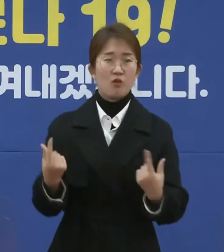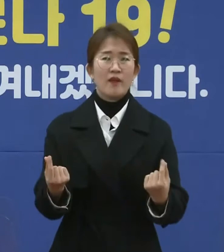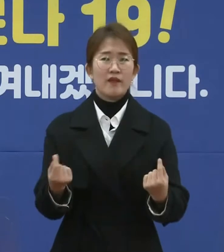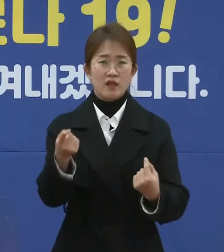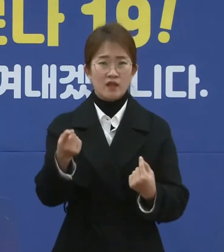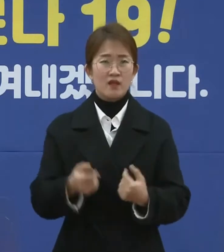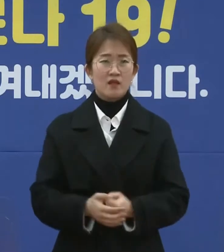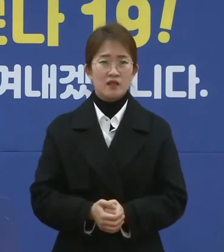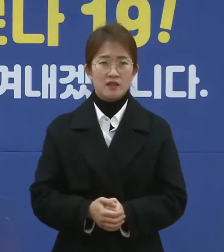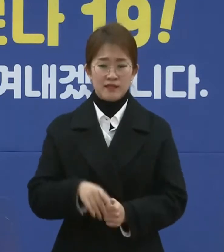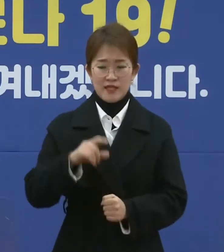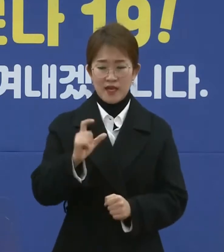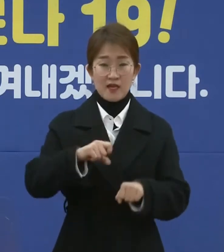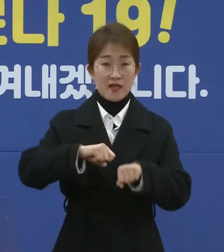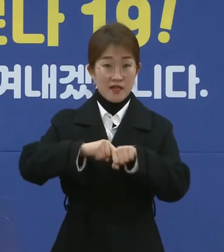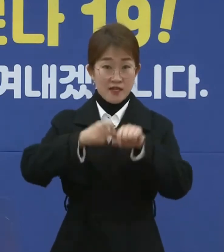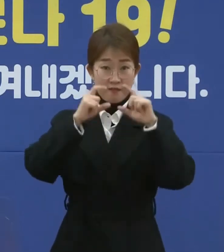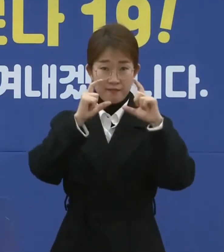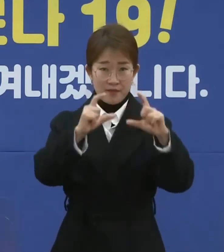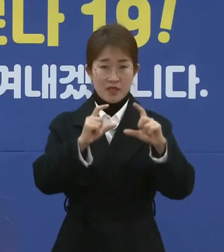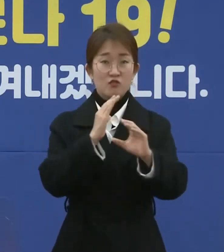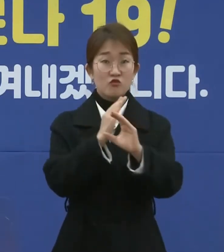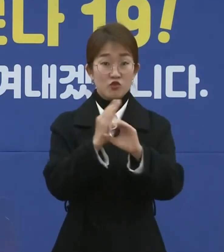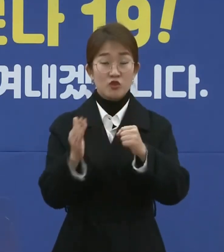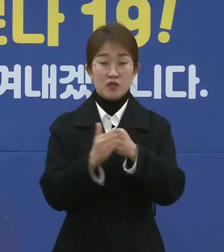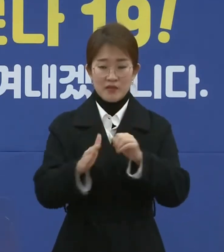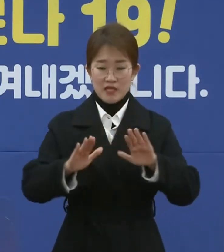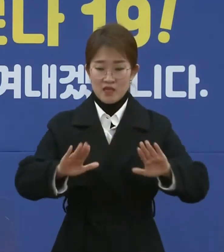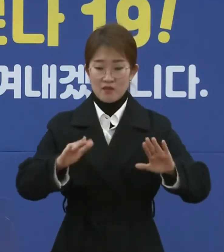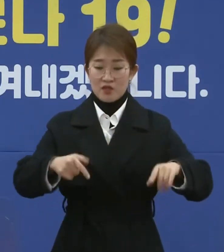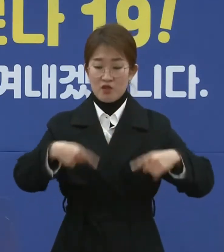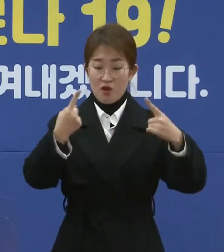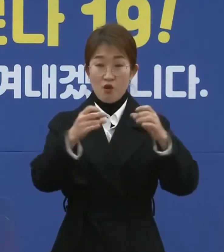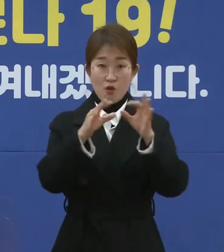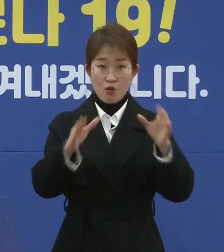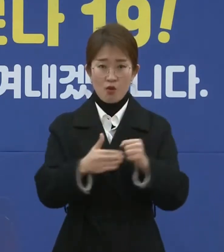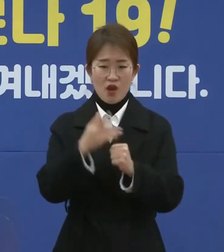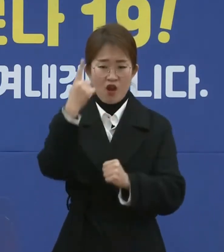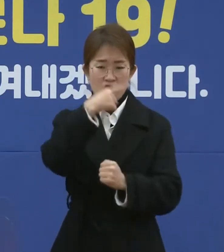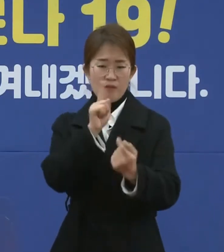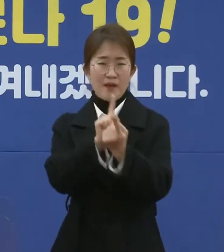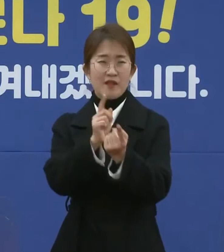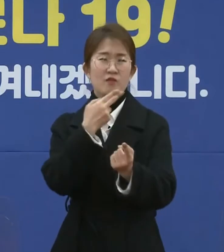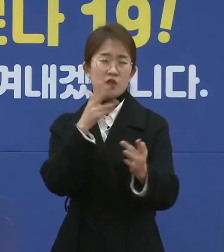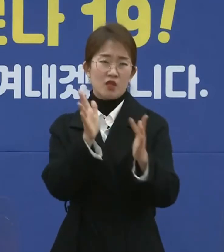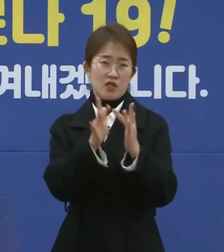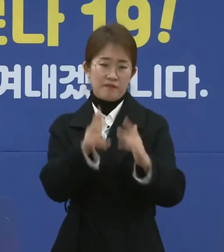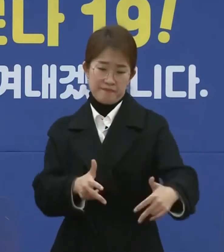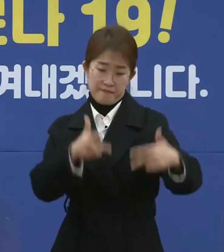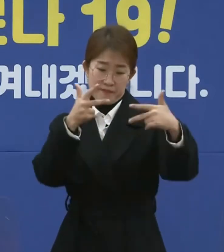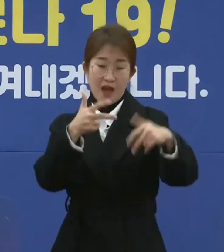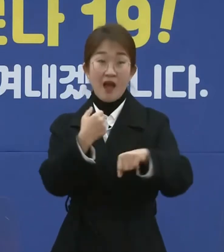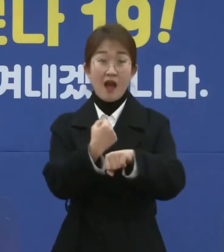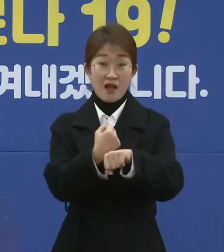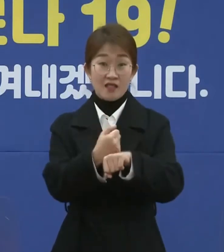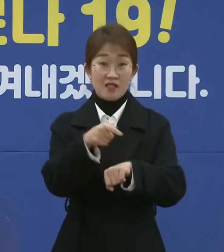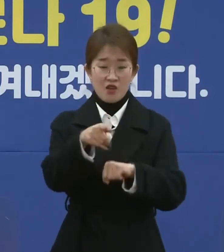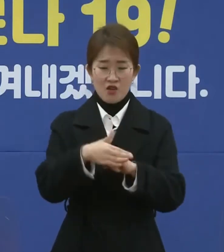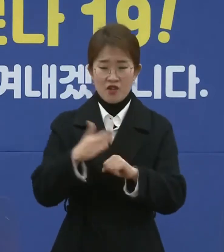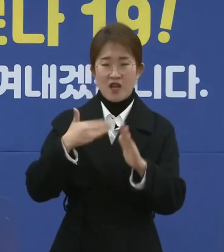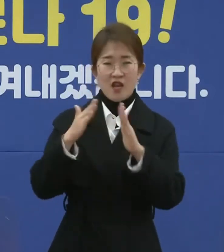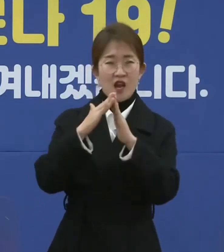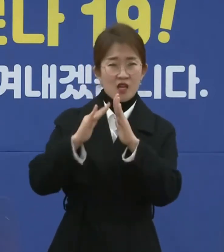강제적인 사항입니다. 이번 설에는 비대면으로 안부를 전하는 것이 사랑하는